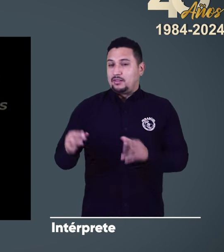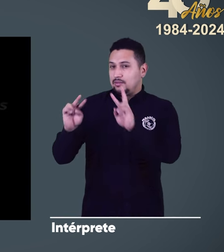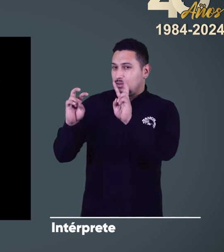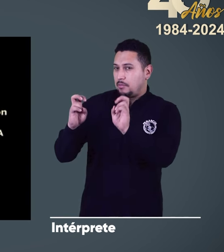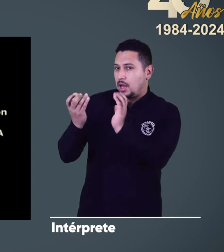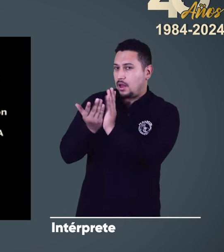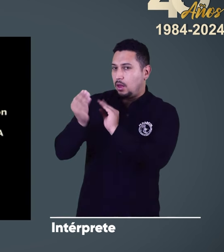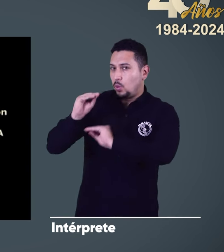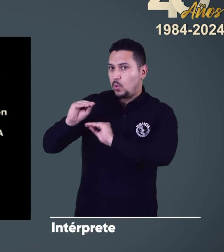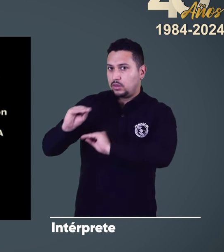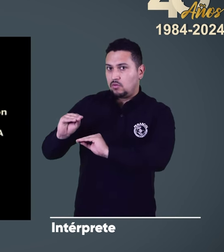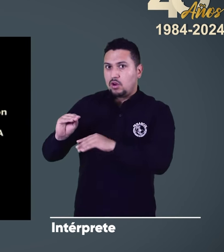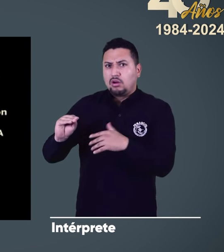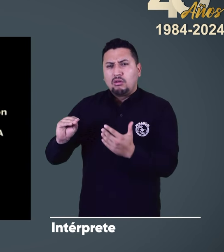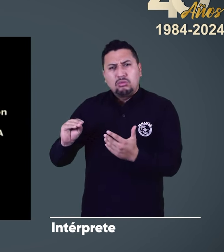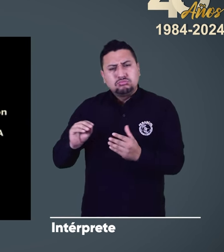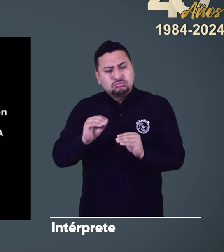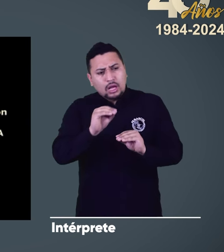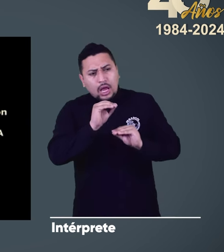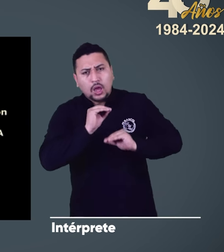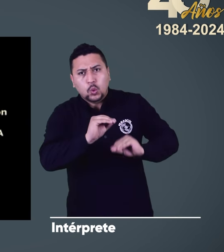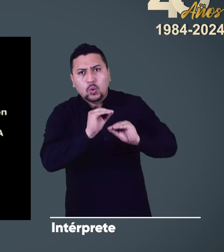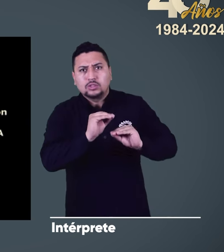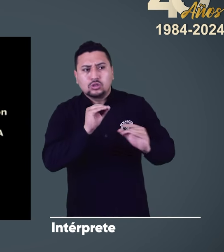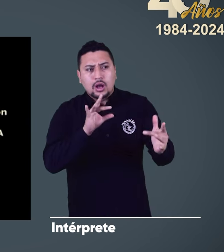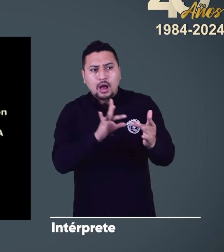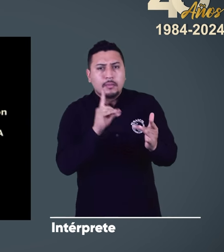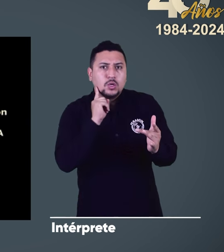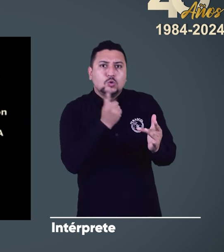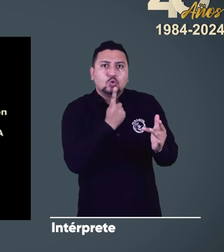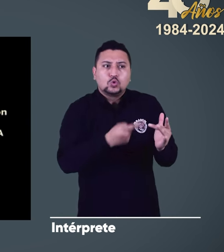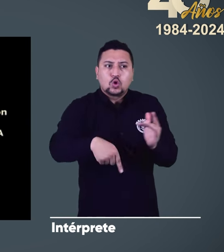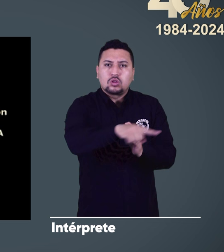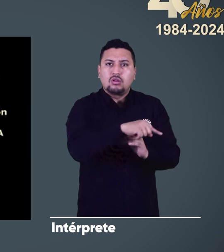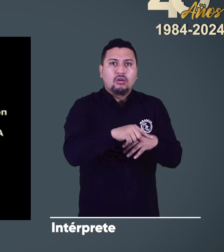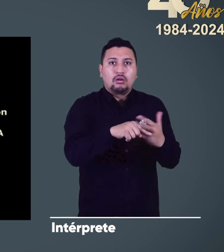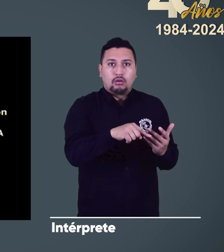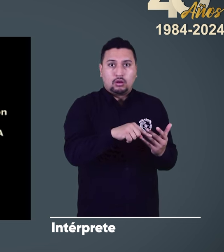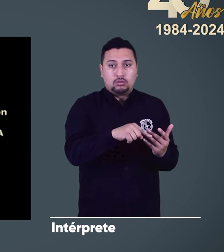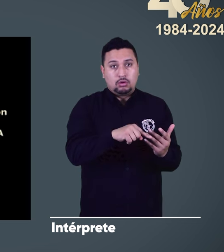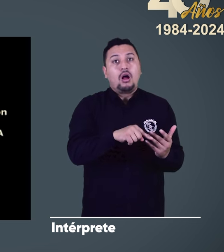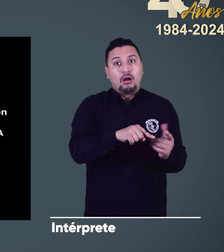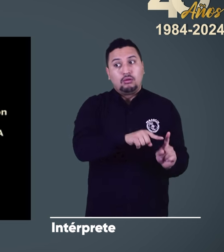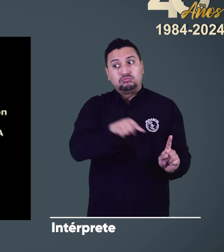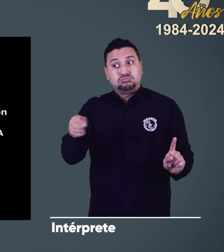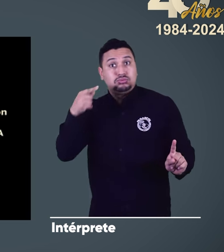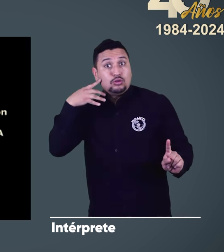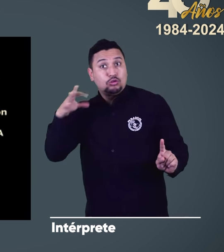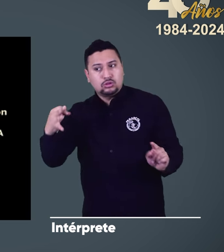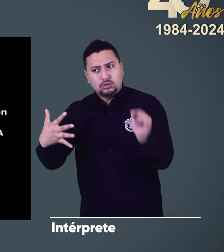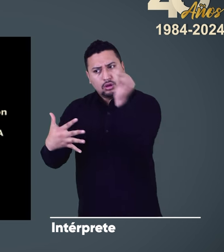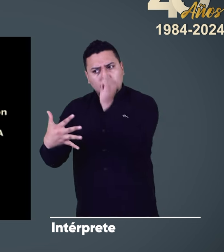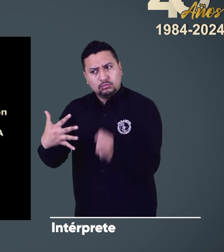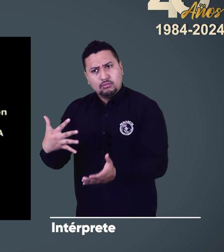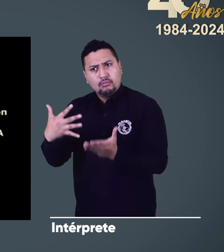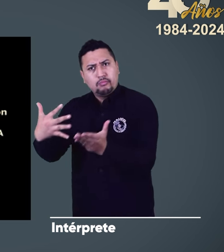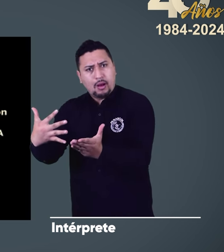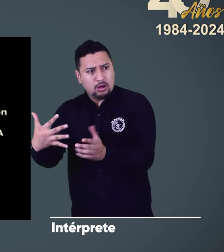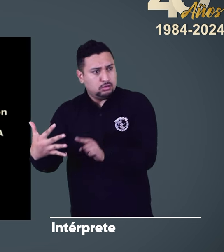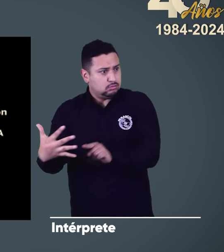Aspecto educativo Garantizar que la calidad de la educación para los sordos se establezca en términos iguales a las aseguradas a la población oyente